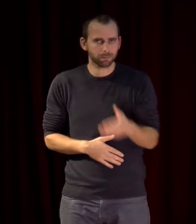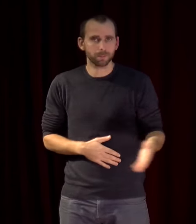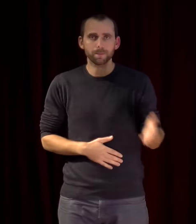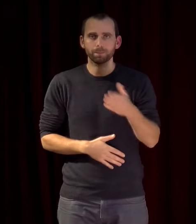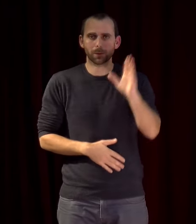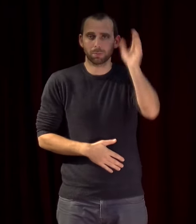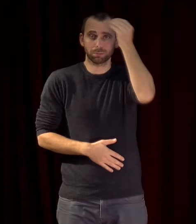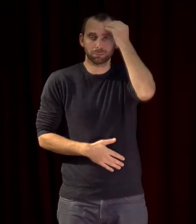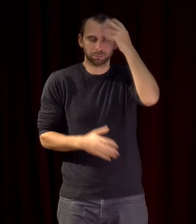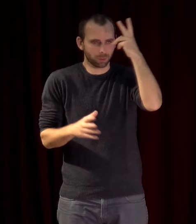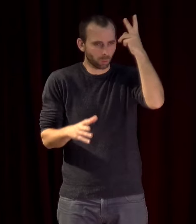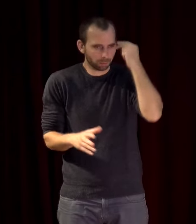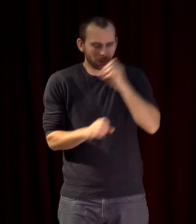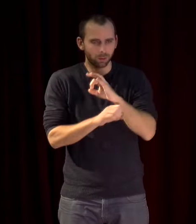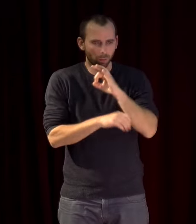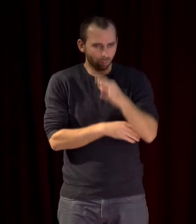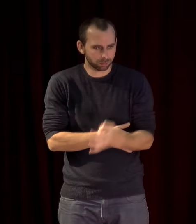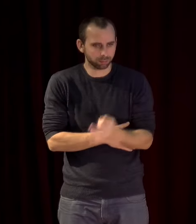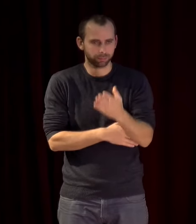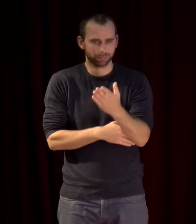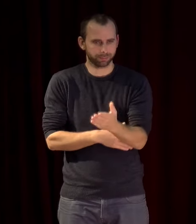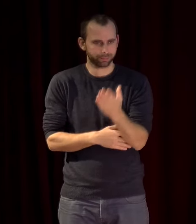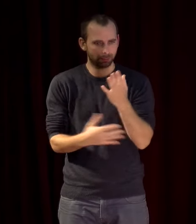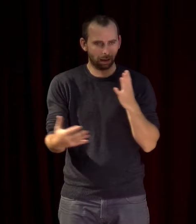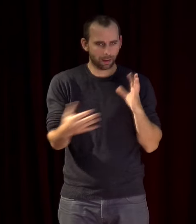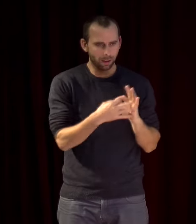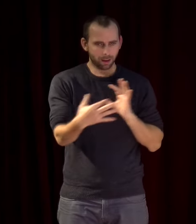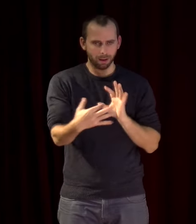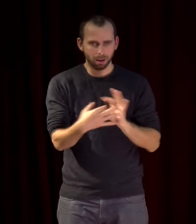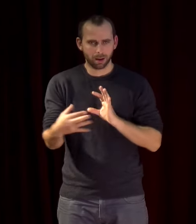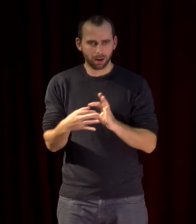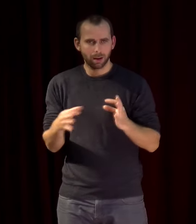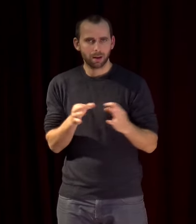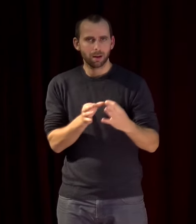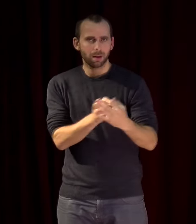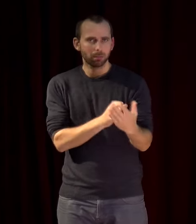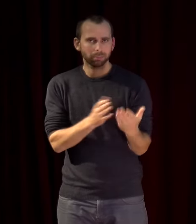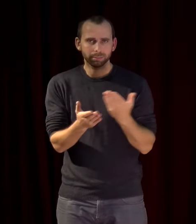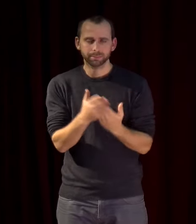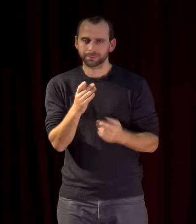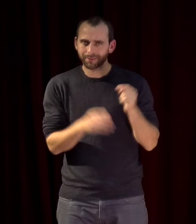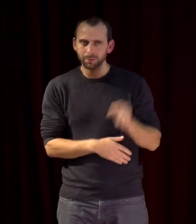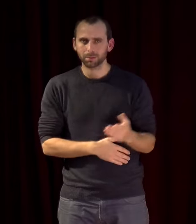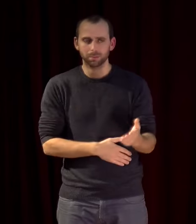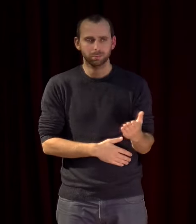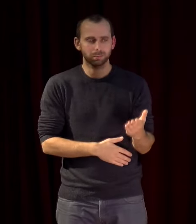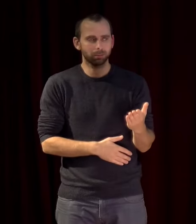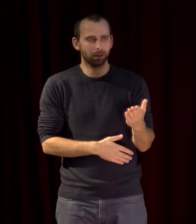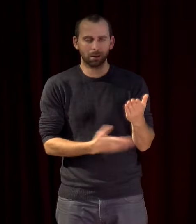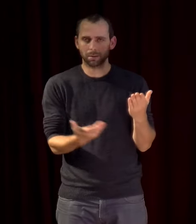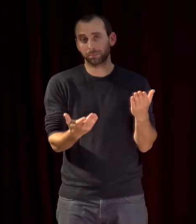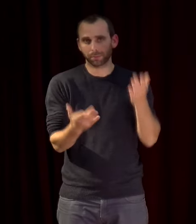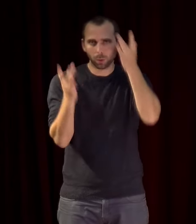cette nécessité de créer des liens et la dimension culturelle est quand même assez importante